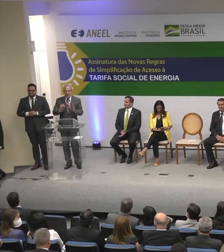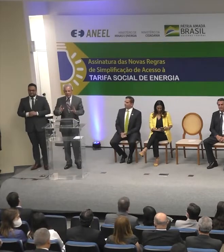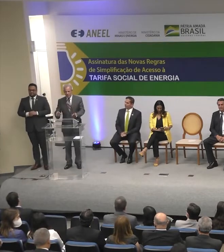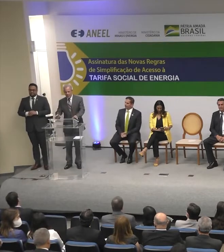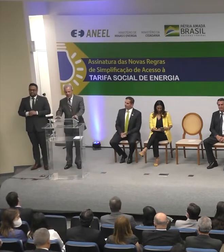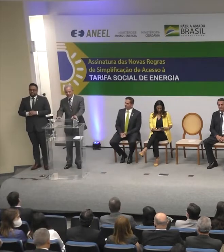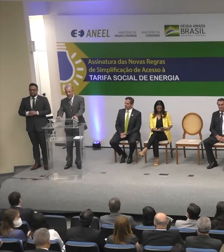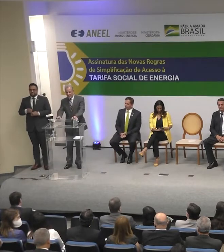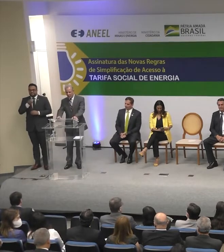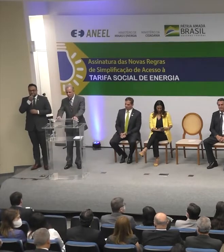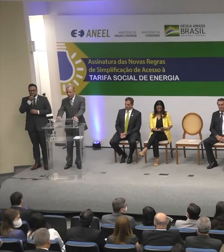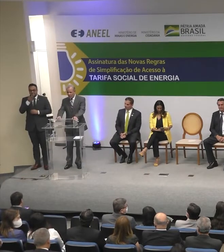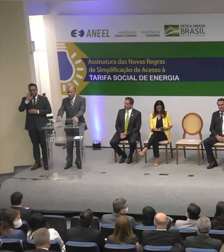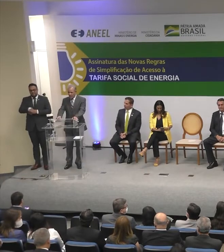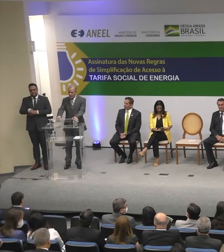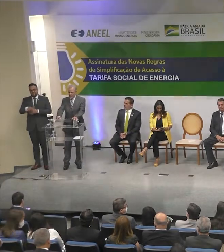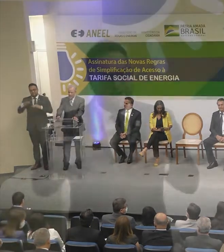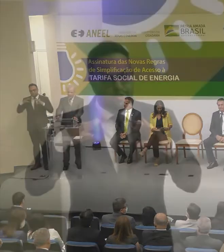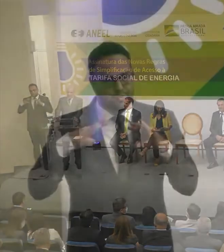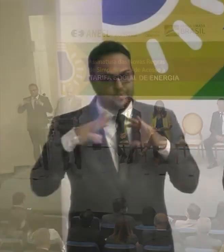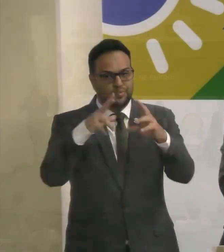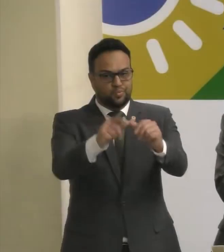Muito boa tarde a todos.